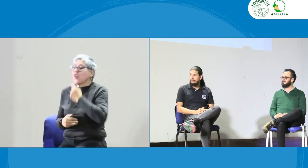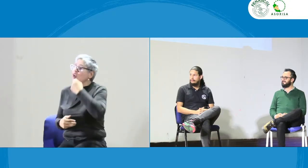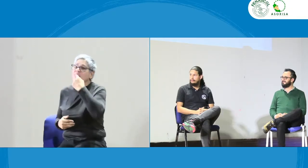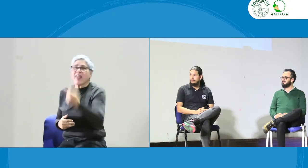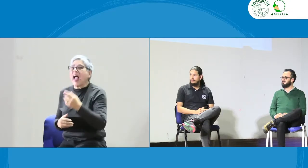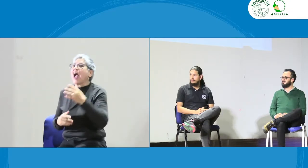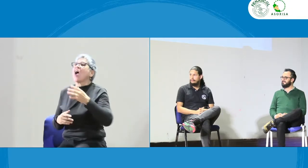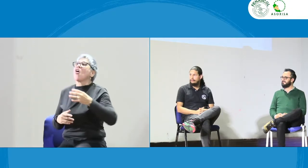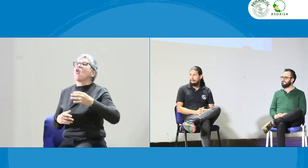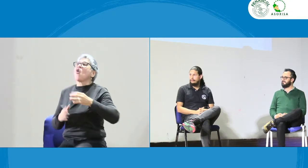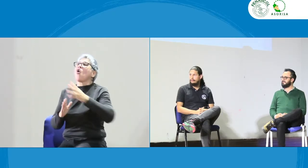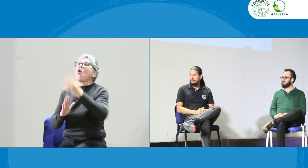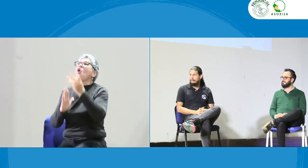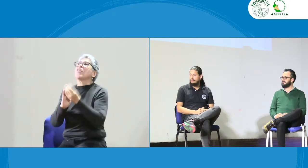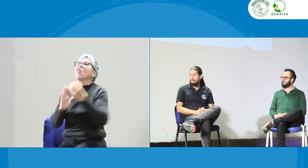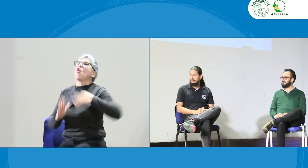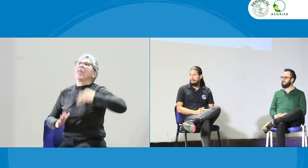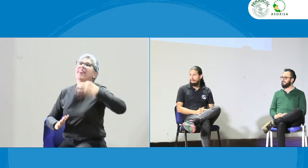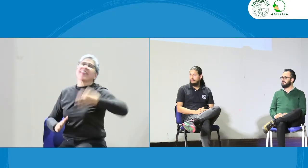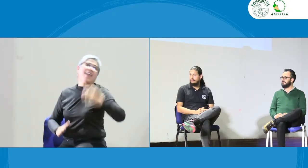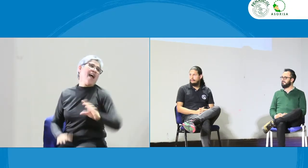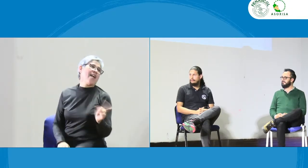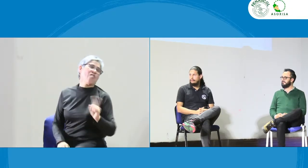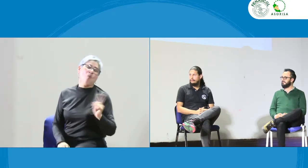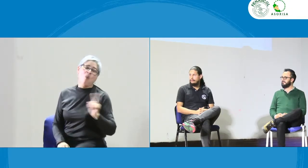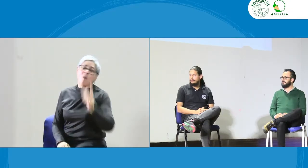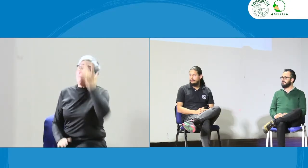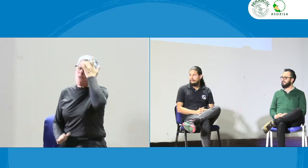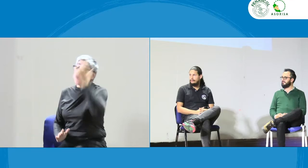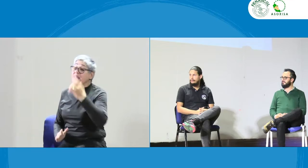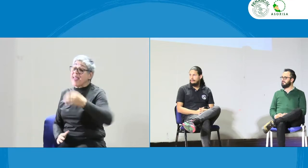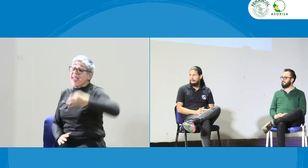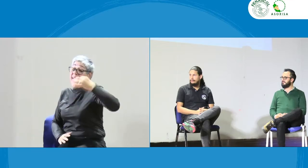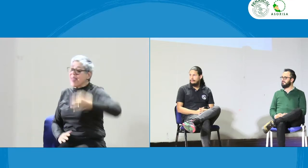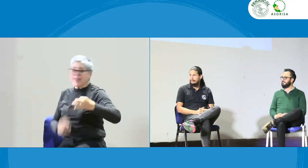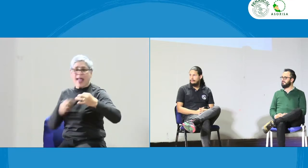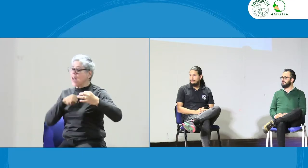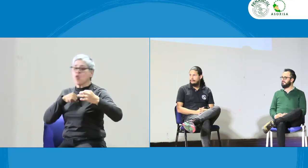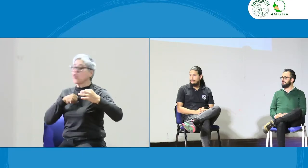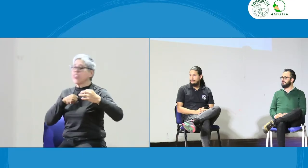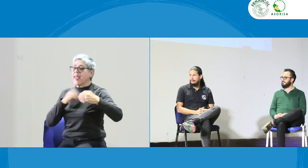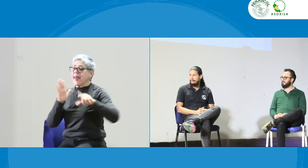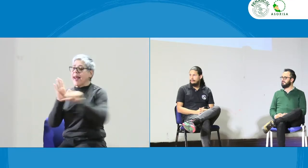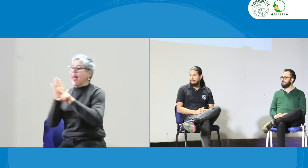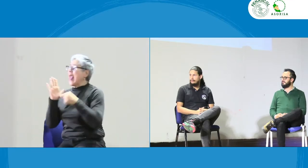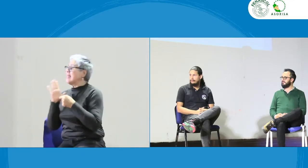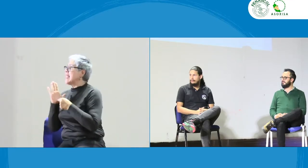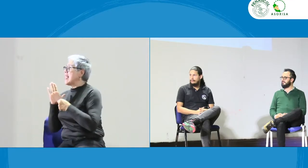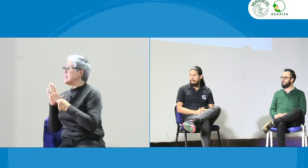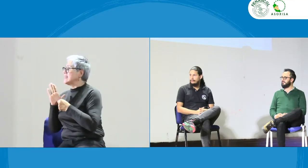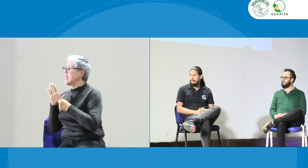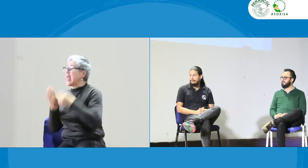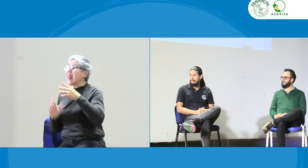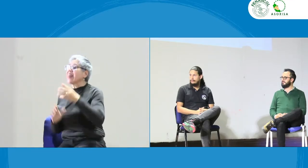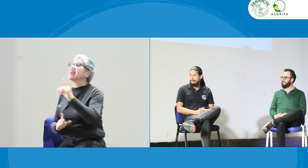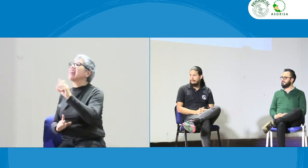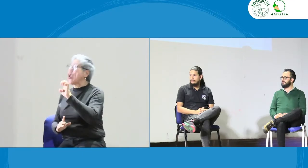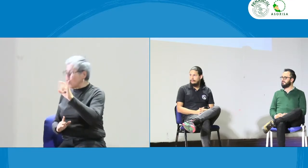favor no hablemos de código o de ética porque pues la ética no tiene una